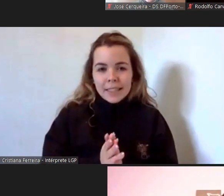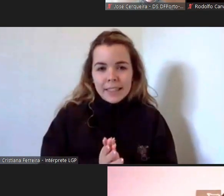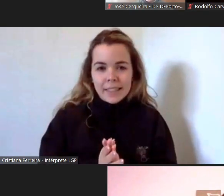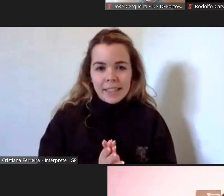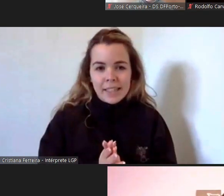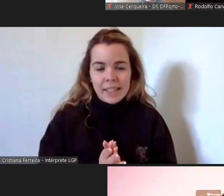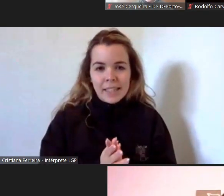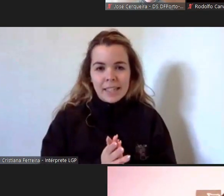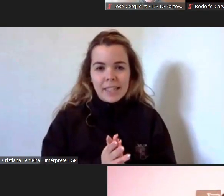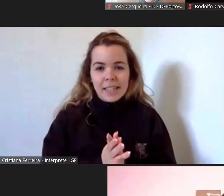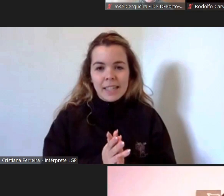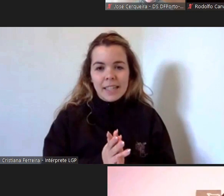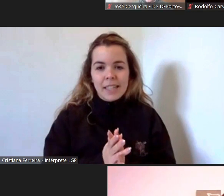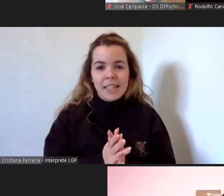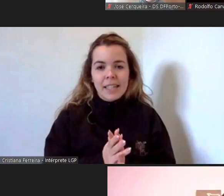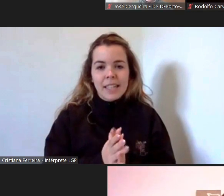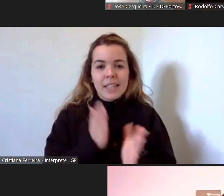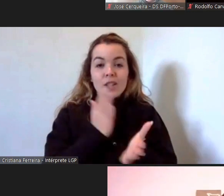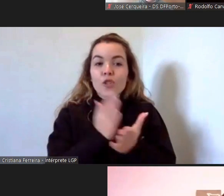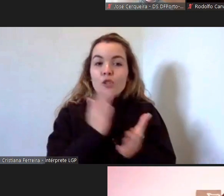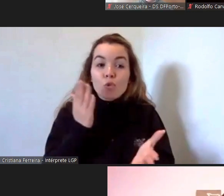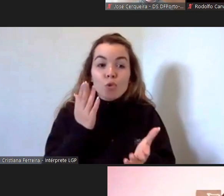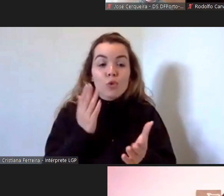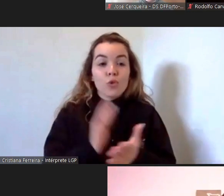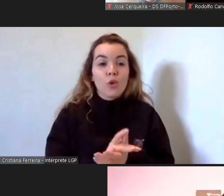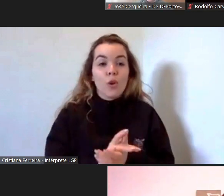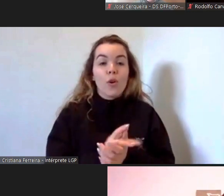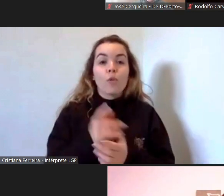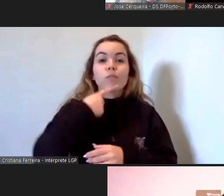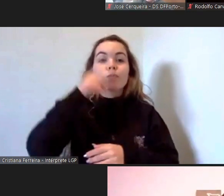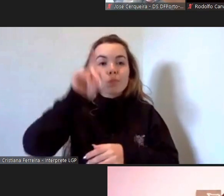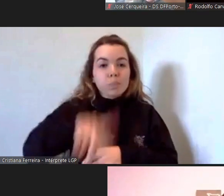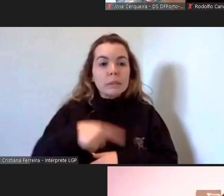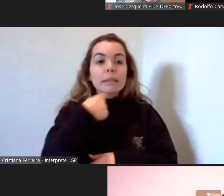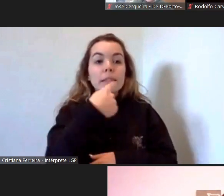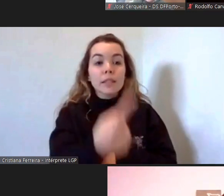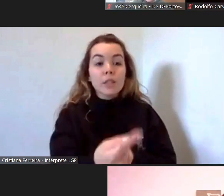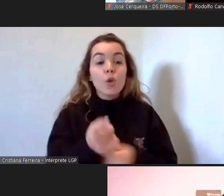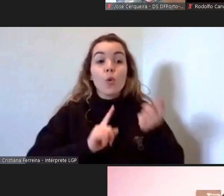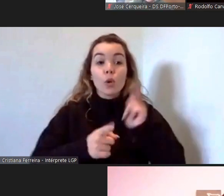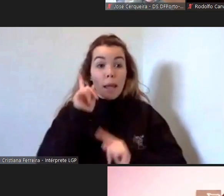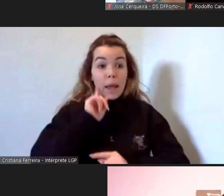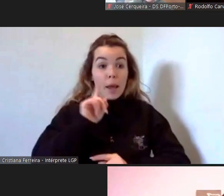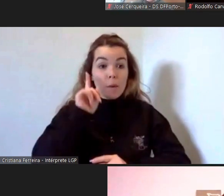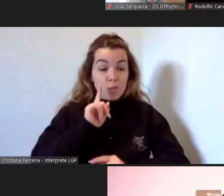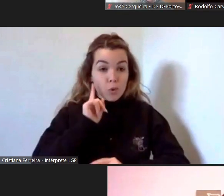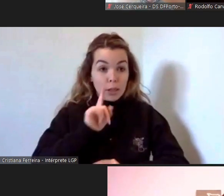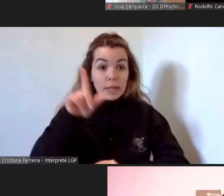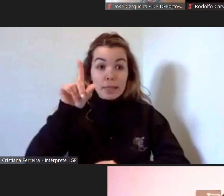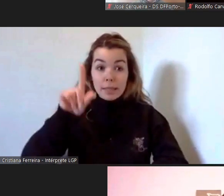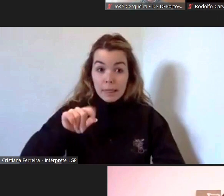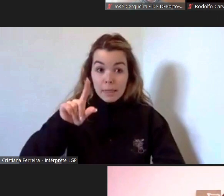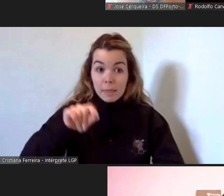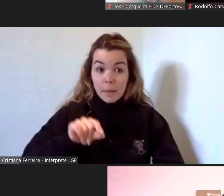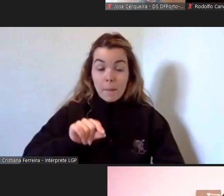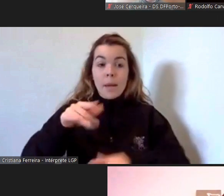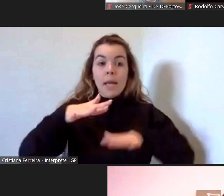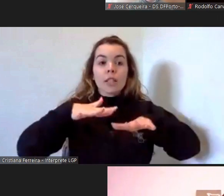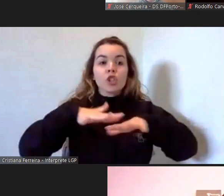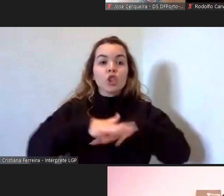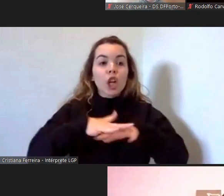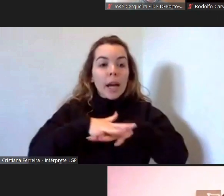eu só queria reforçar reforçar a importância também das das das redes